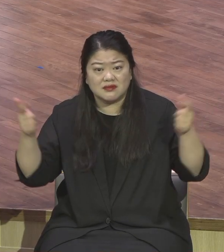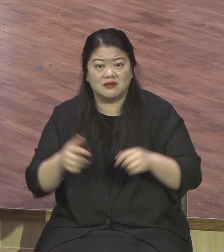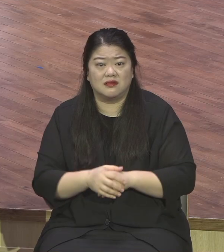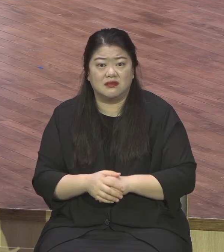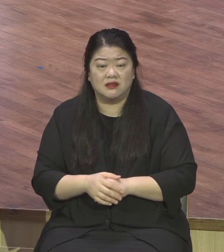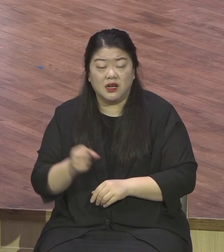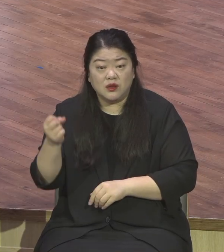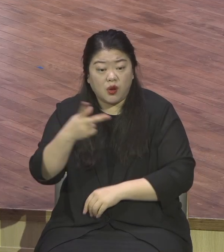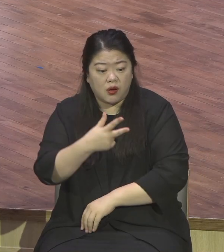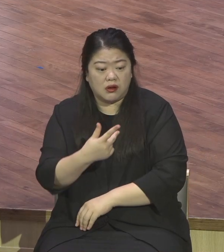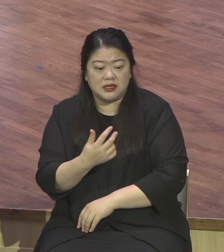감염이 되고